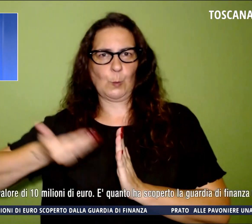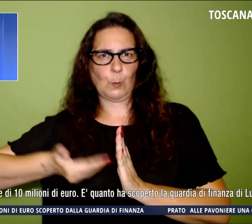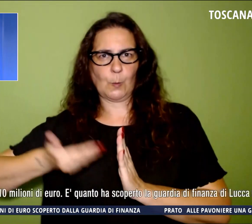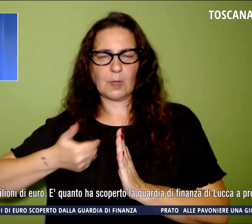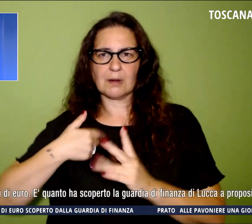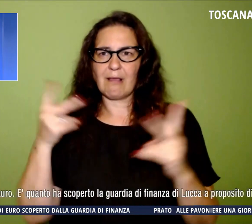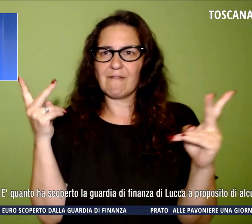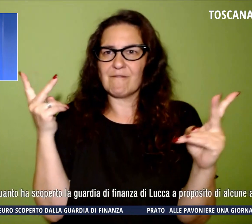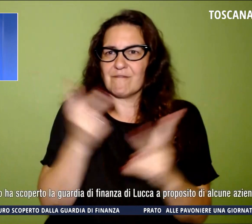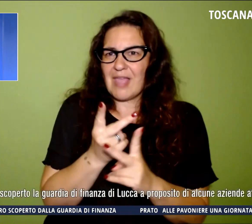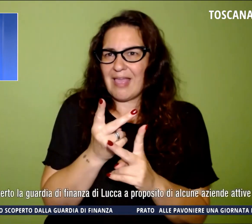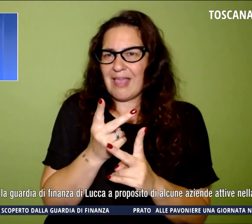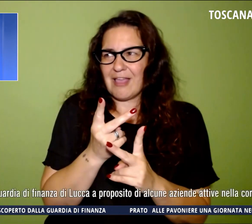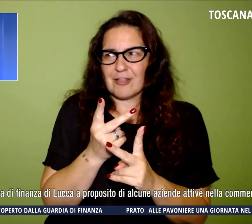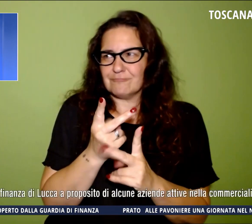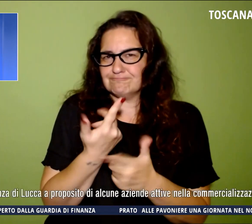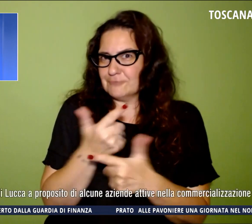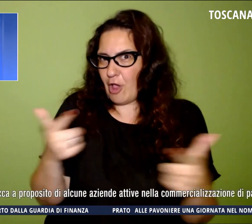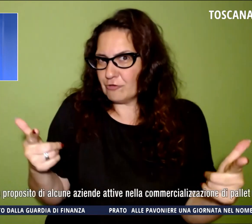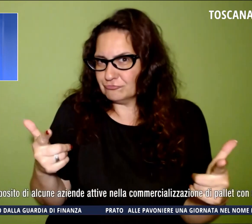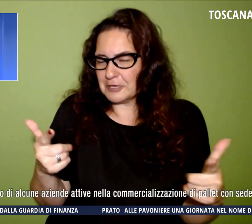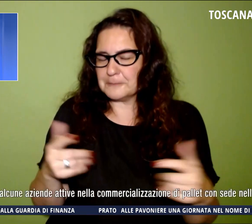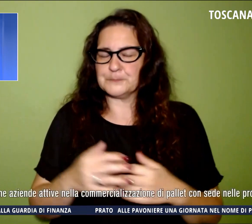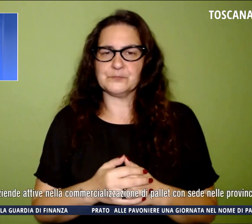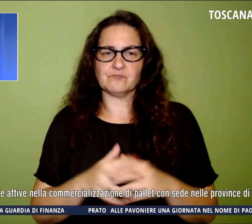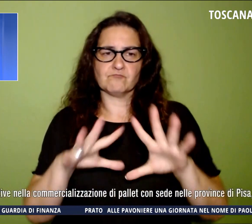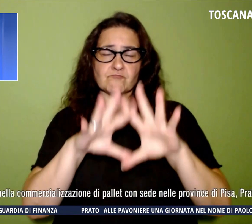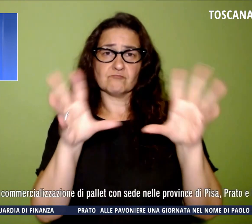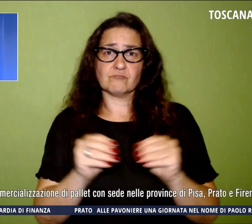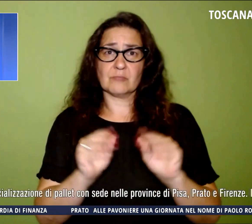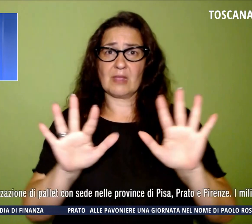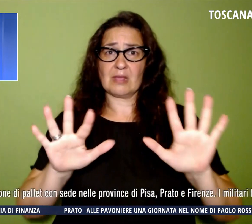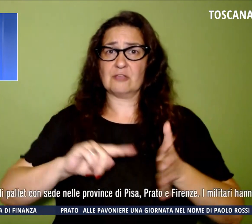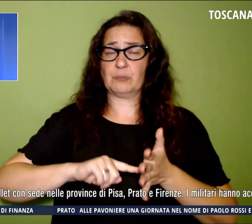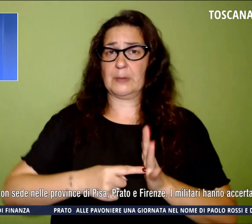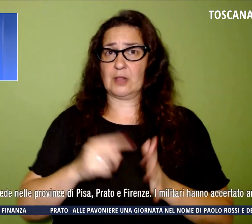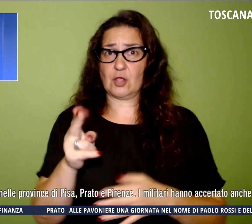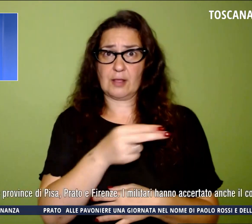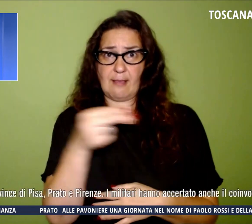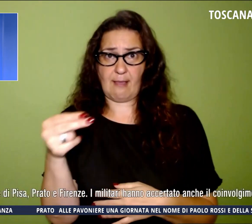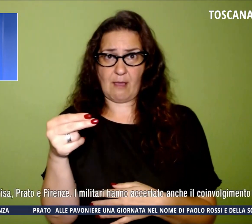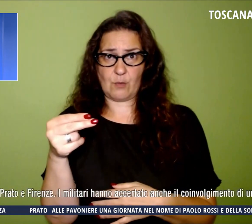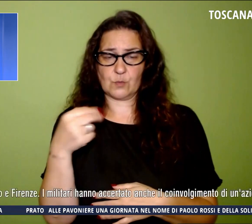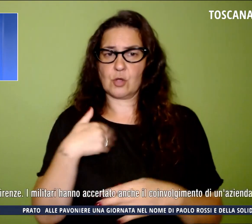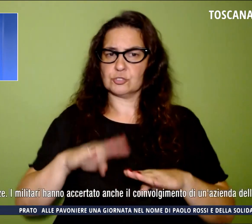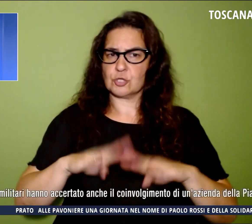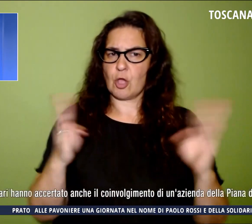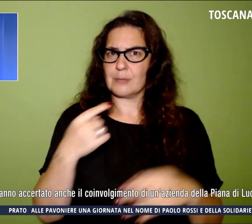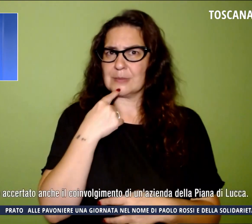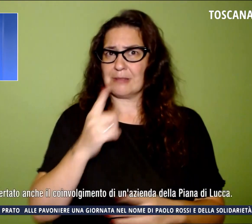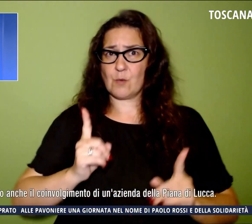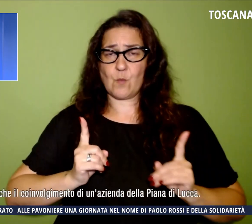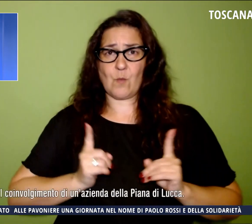inesistenti del valore di 10 milioni di euro. E' ha scoperto la Guardia di Finanza di Lucca a